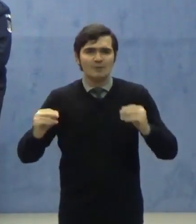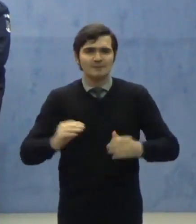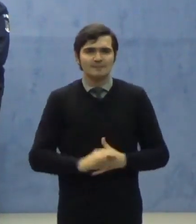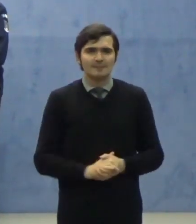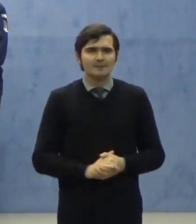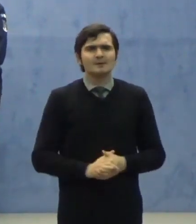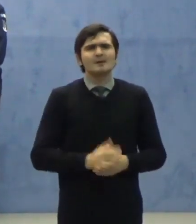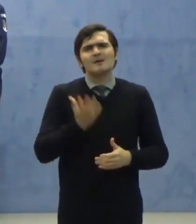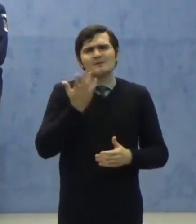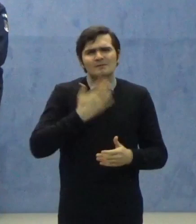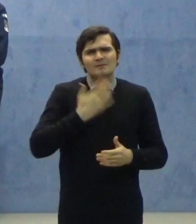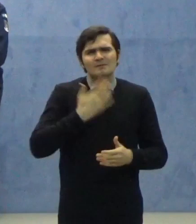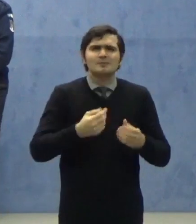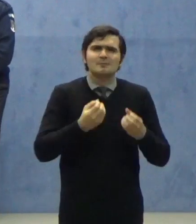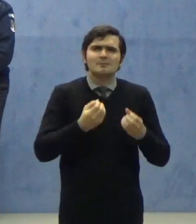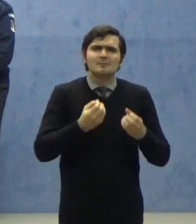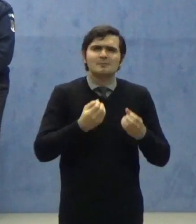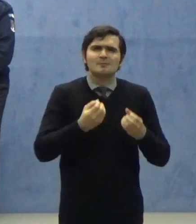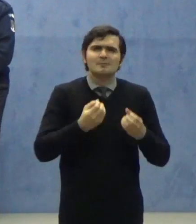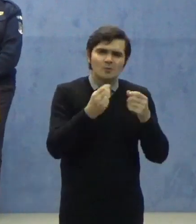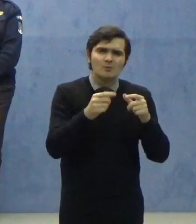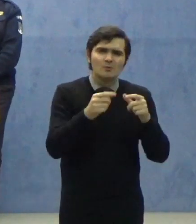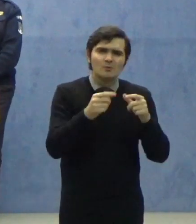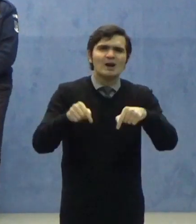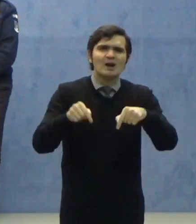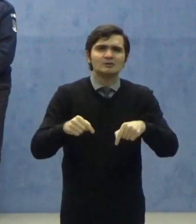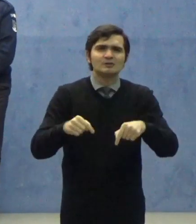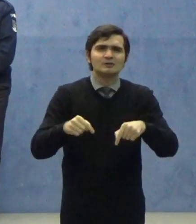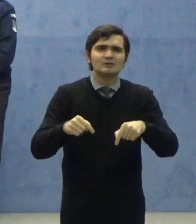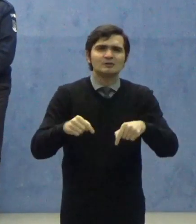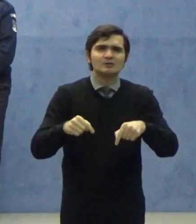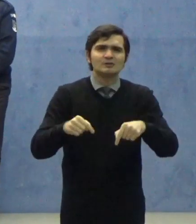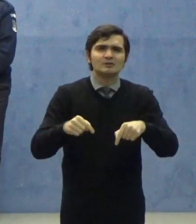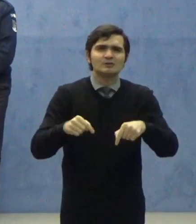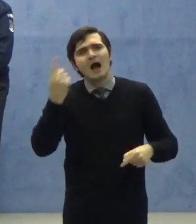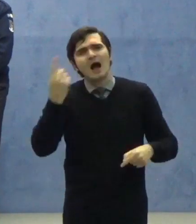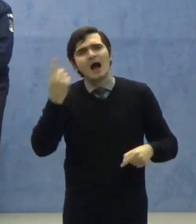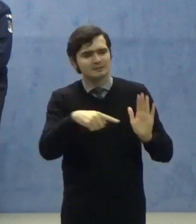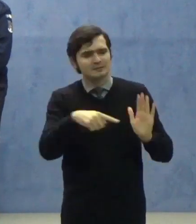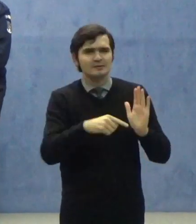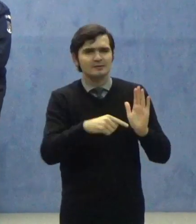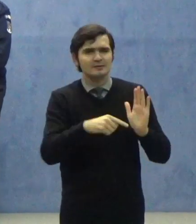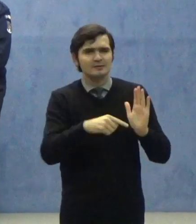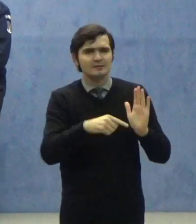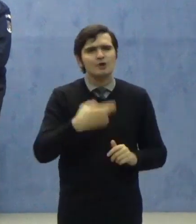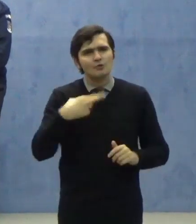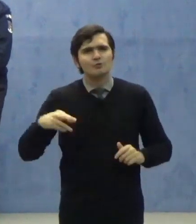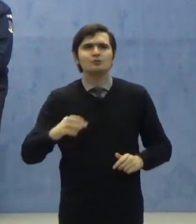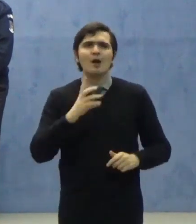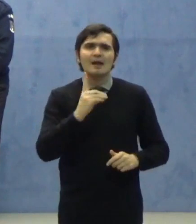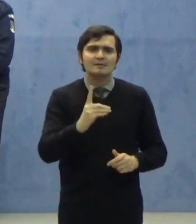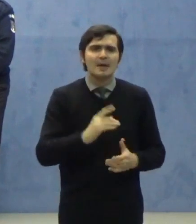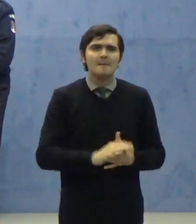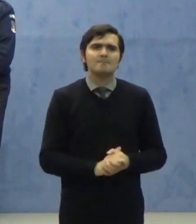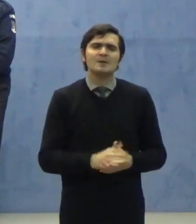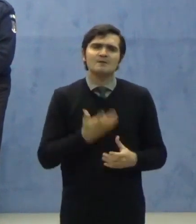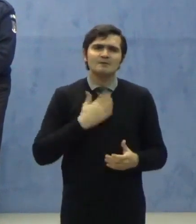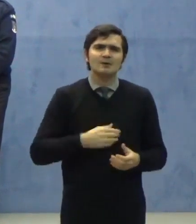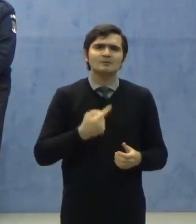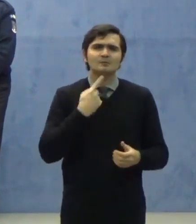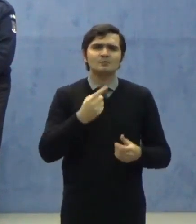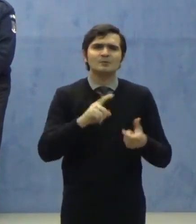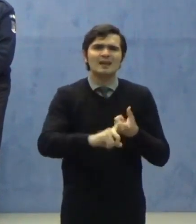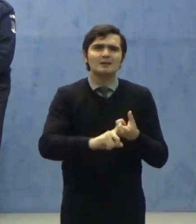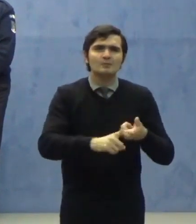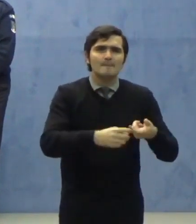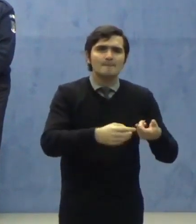Trebuie să dau și acest amănunt, este cuprins la un alt alineat C și în continuare la D, pentru mediul